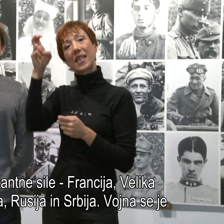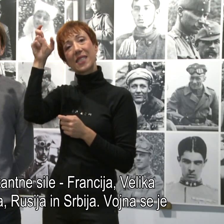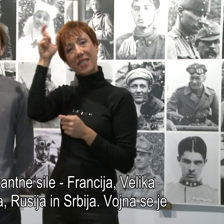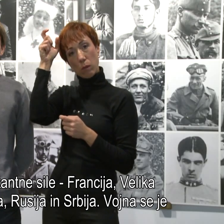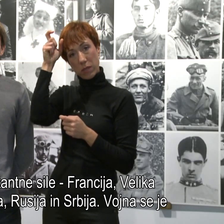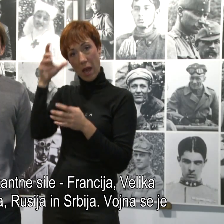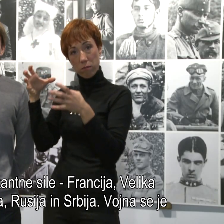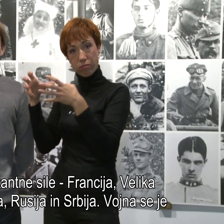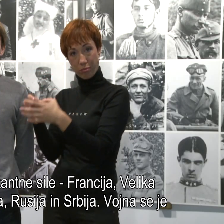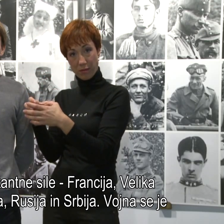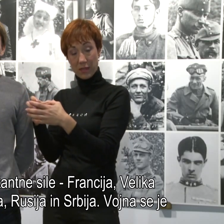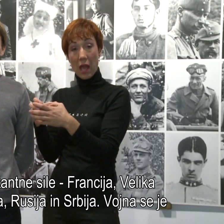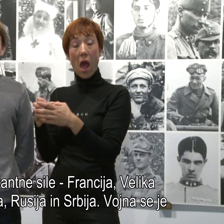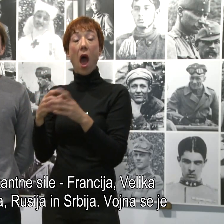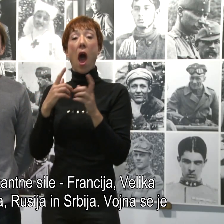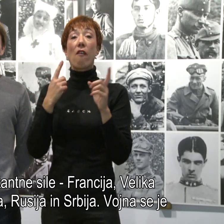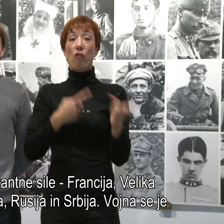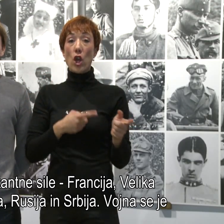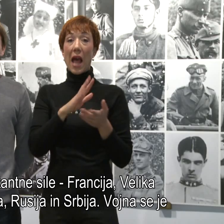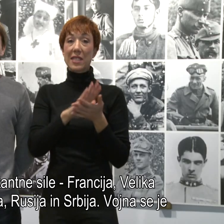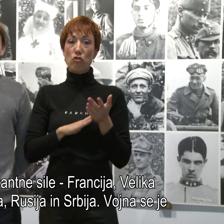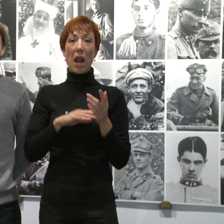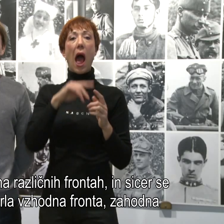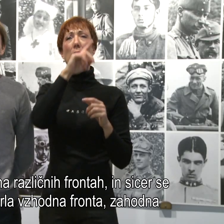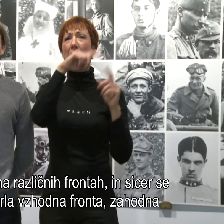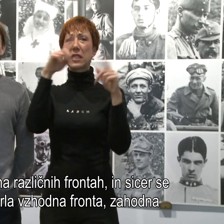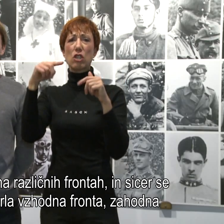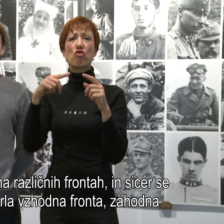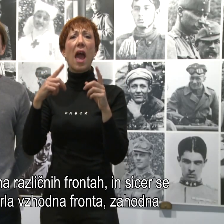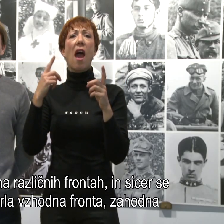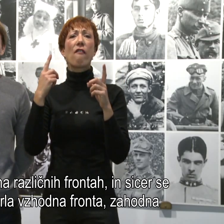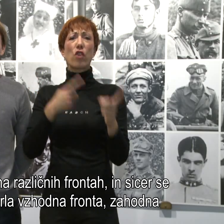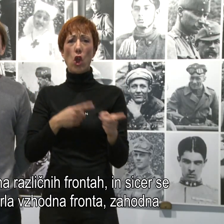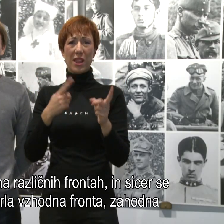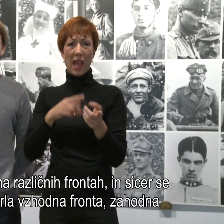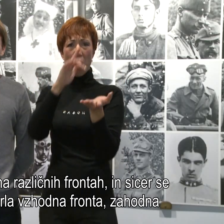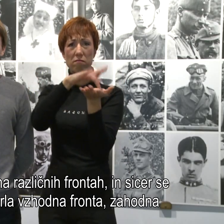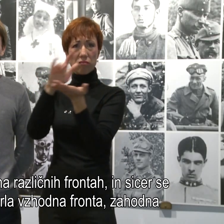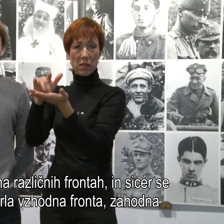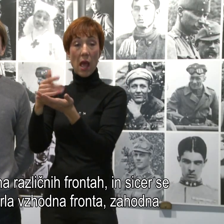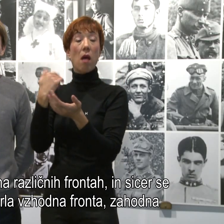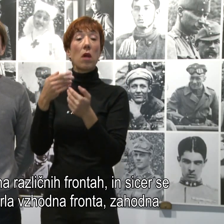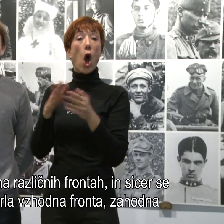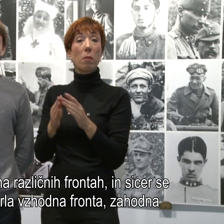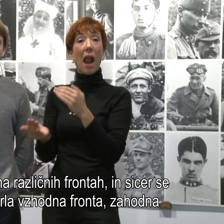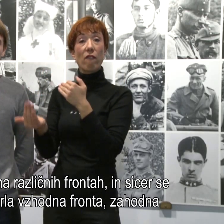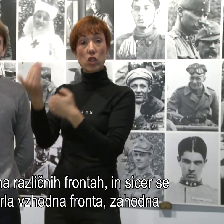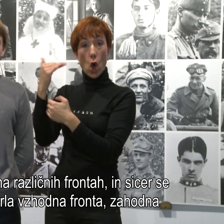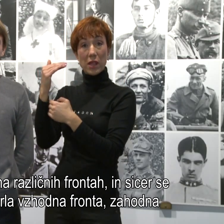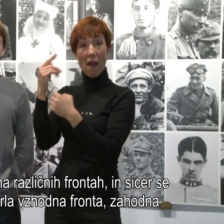Vojna se je začela na različnih frontah in sicer odprla se je Vzhodna fronta, Zahodna fronta,